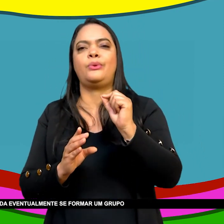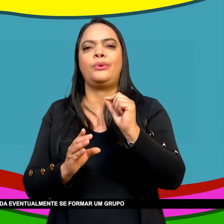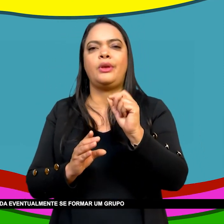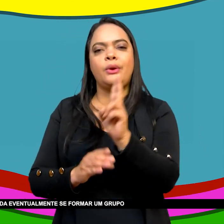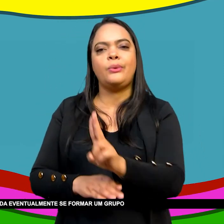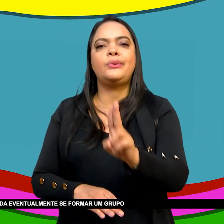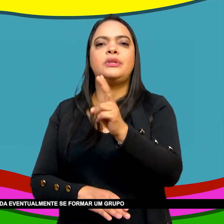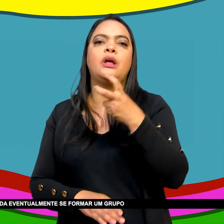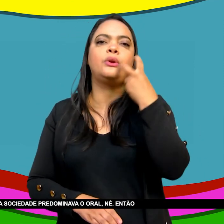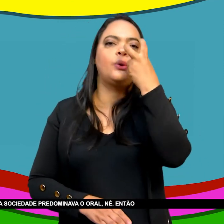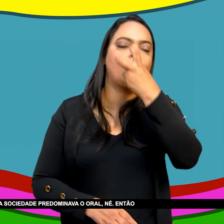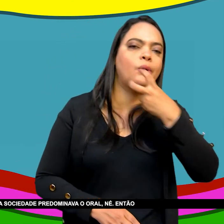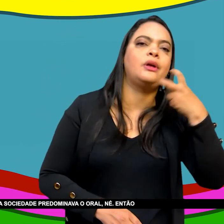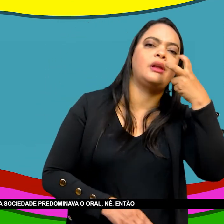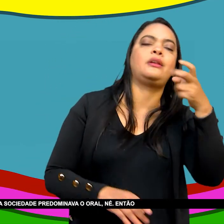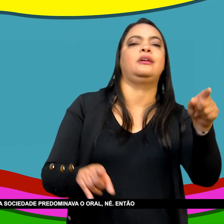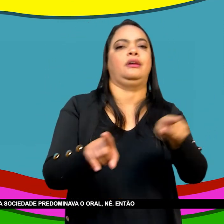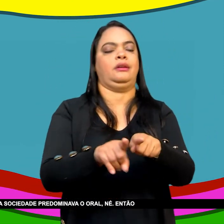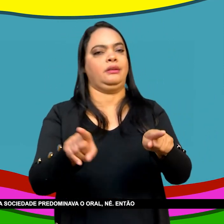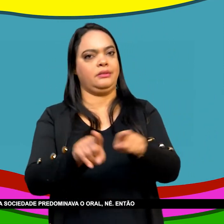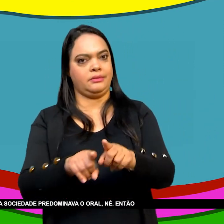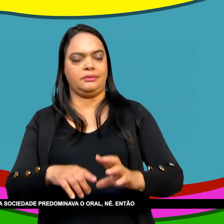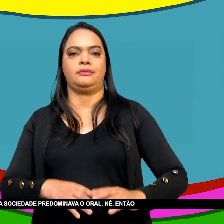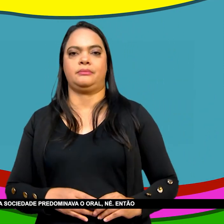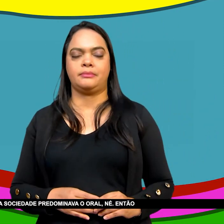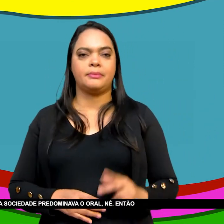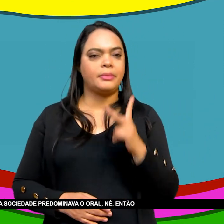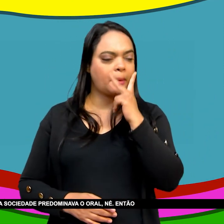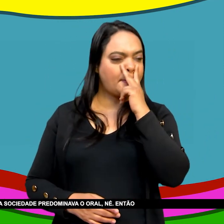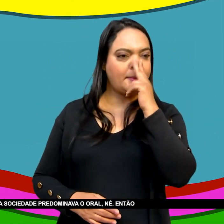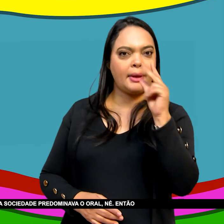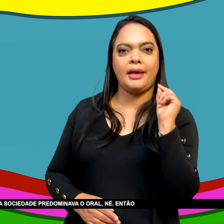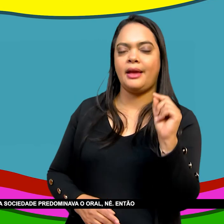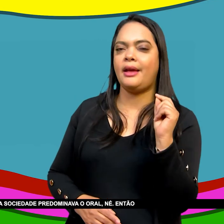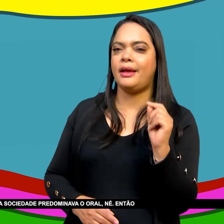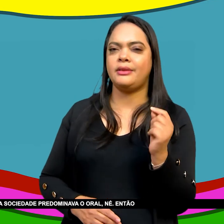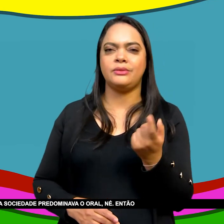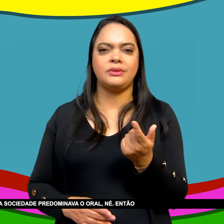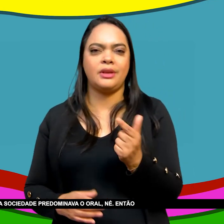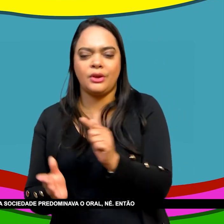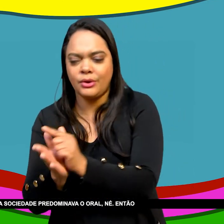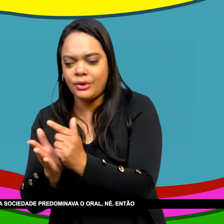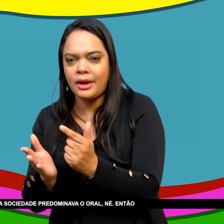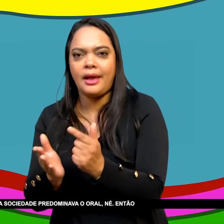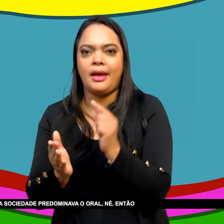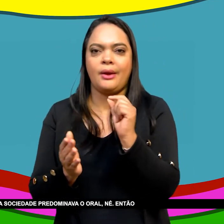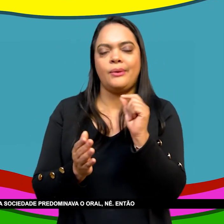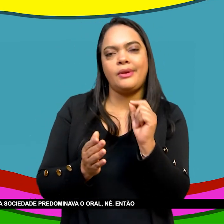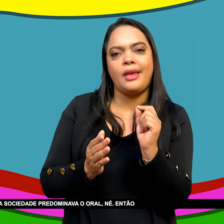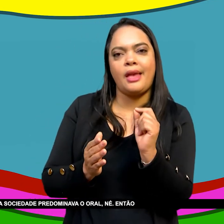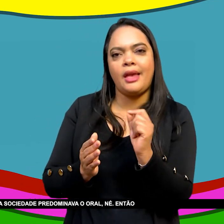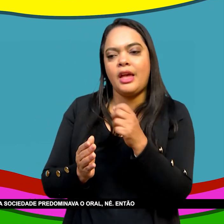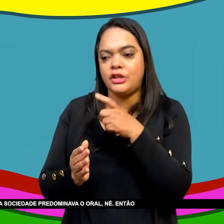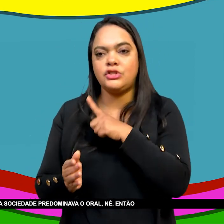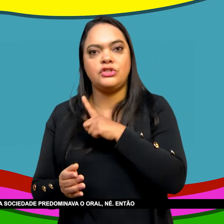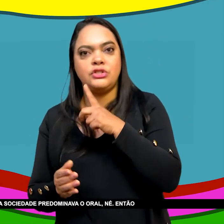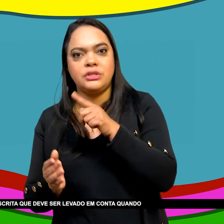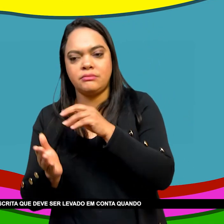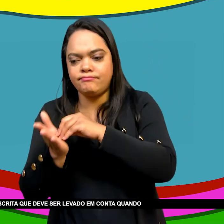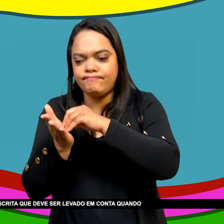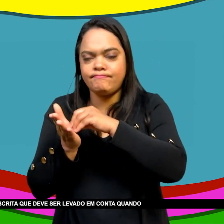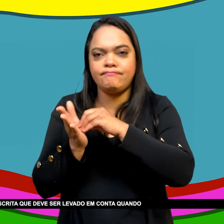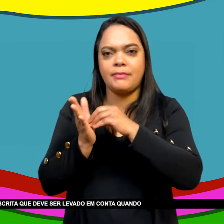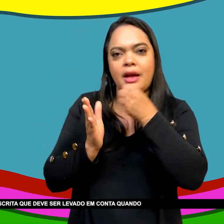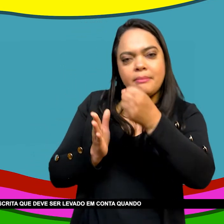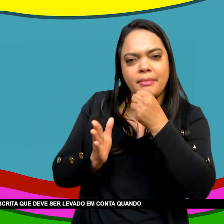Eventualmente Se formar um grupo Para ler Uma pessoa Lir para o outro E etc Porque na sociedade Predominava o oral Então